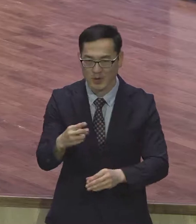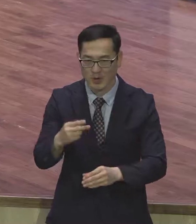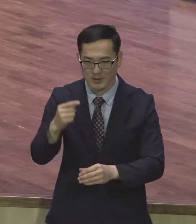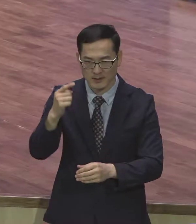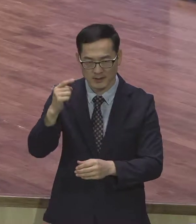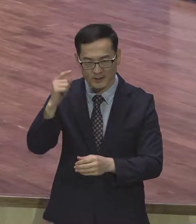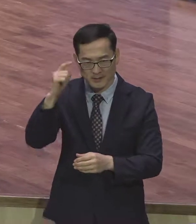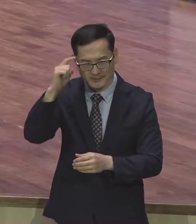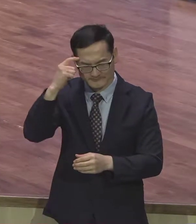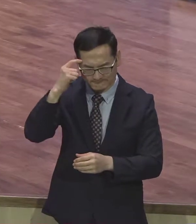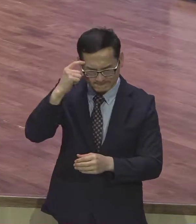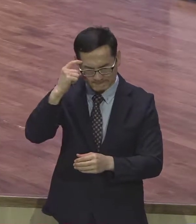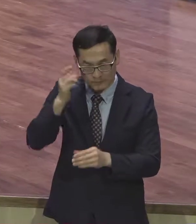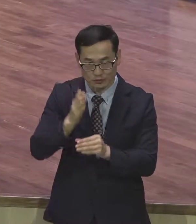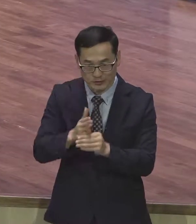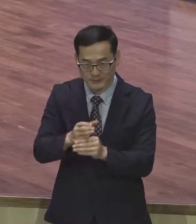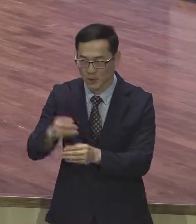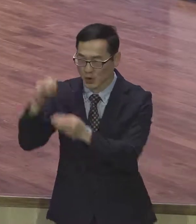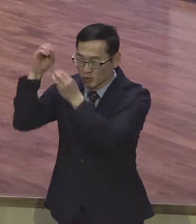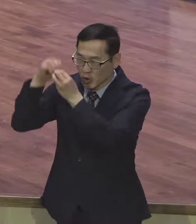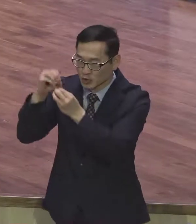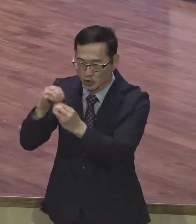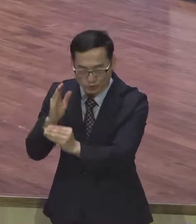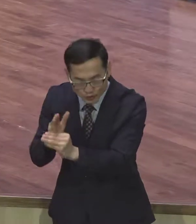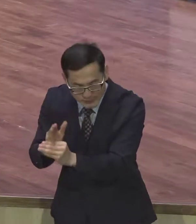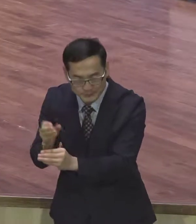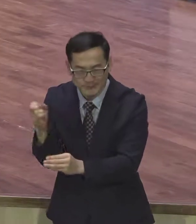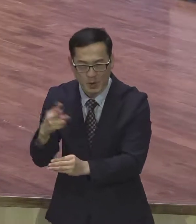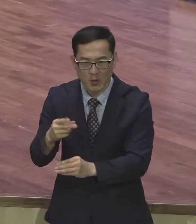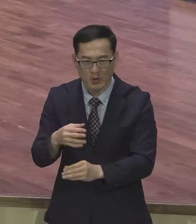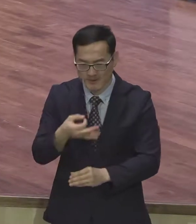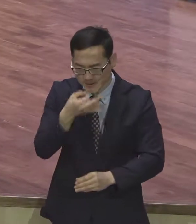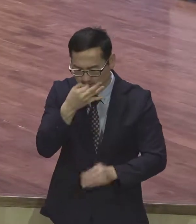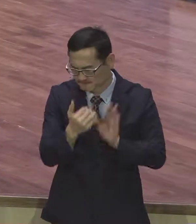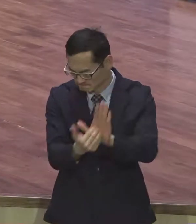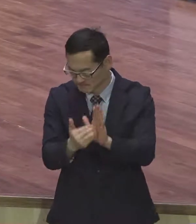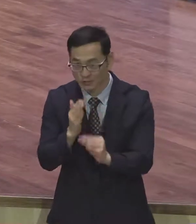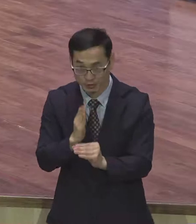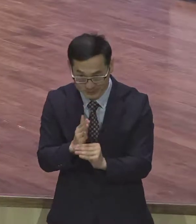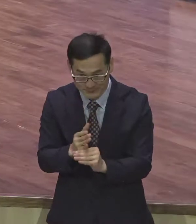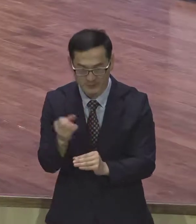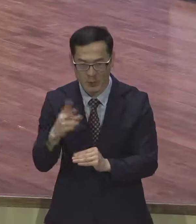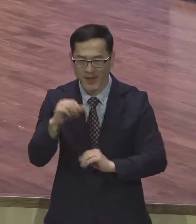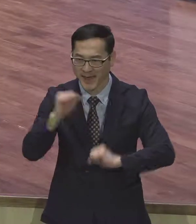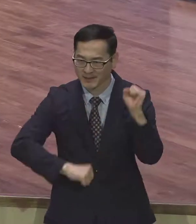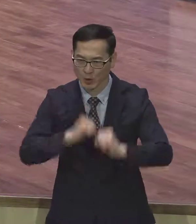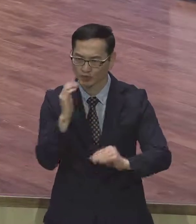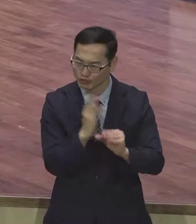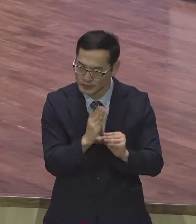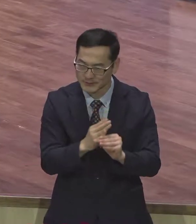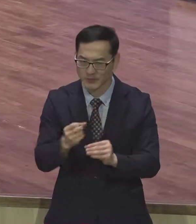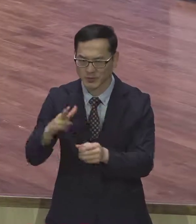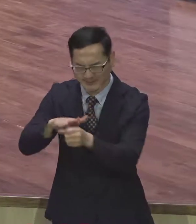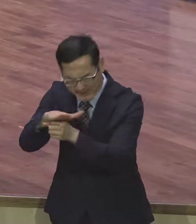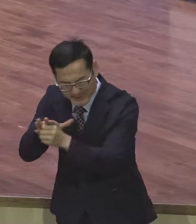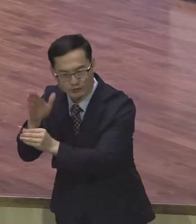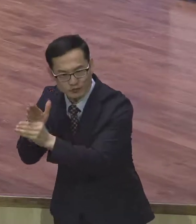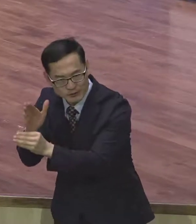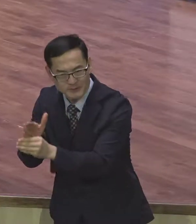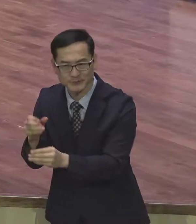영성, 전통주의 영성, 검욕주의 영성, 행동주의 영성, 박애주의 영성, 열정주의